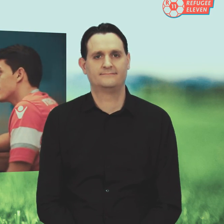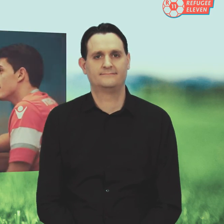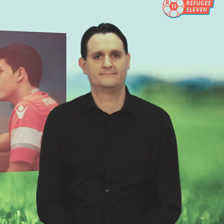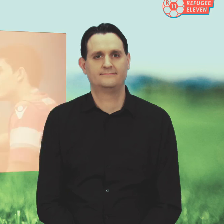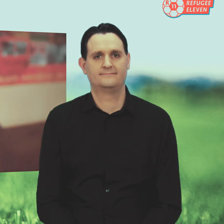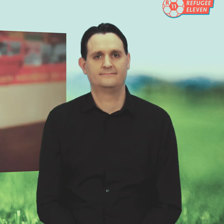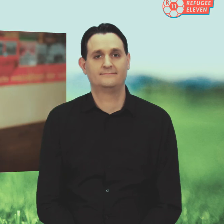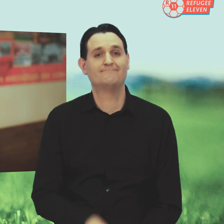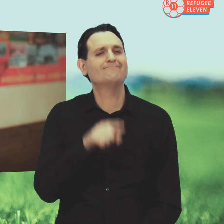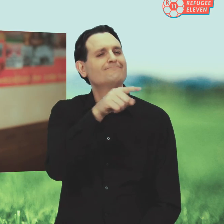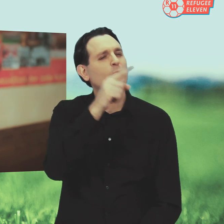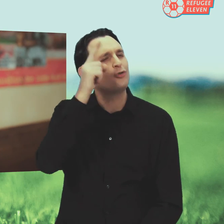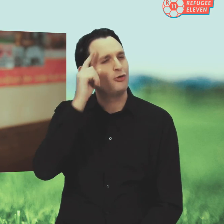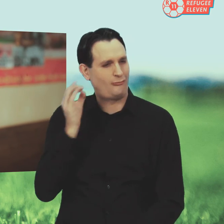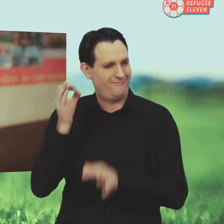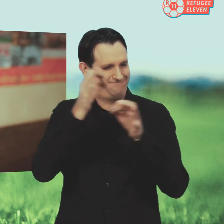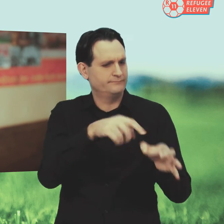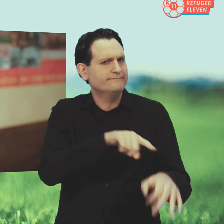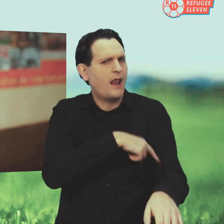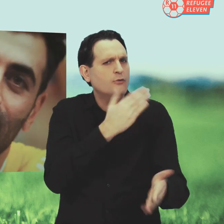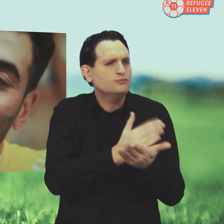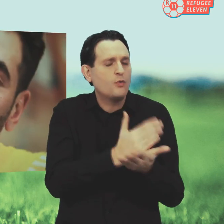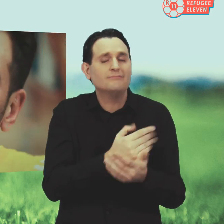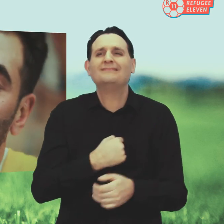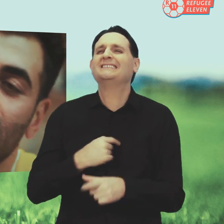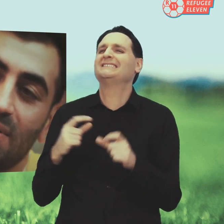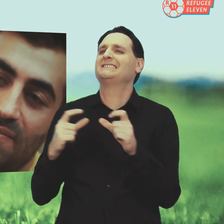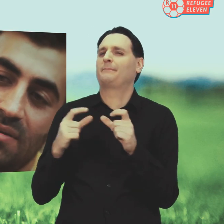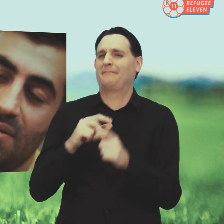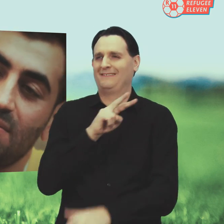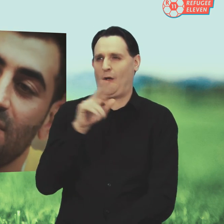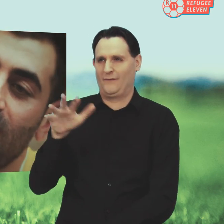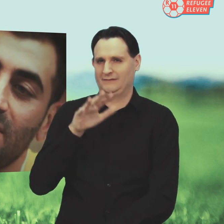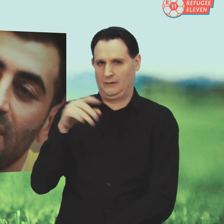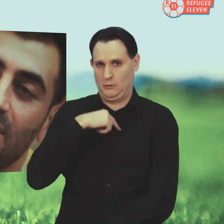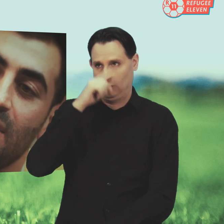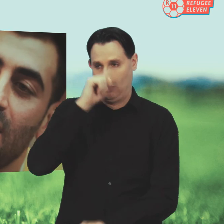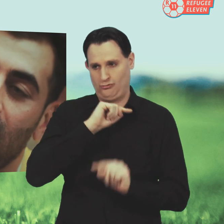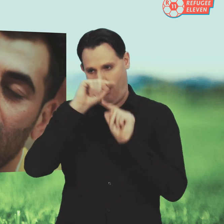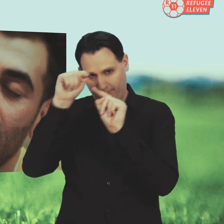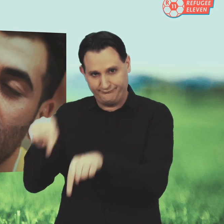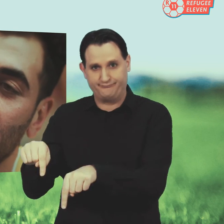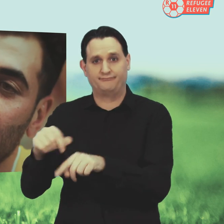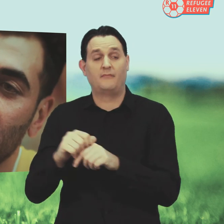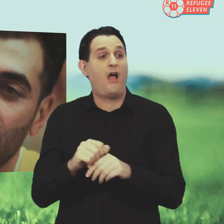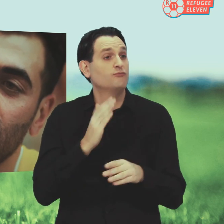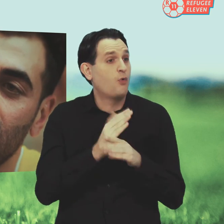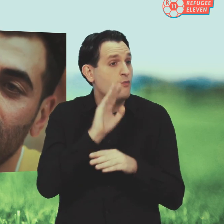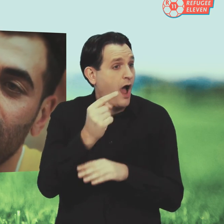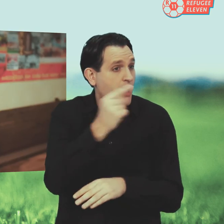Wie lange bist du hier in Deutschland? Ich bin im September 2015 nach Deutschland gekommen. Also schon